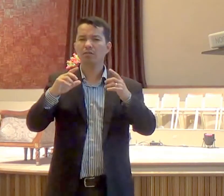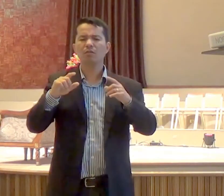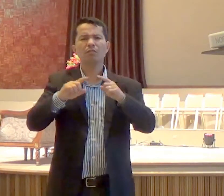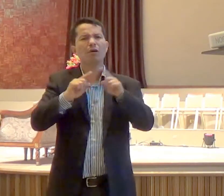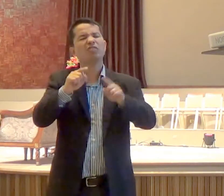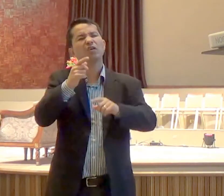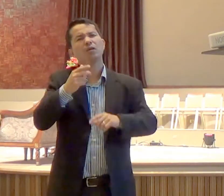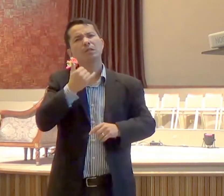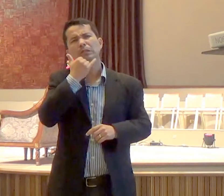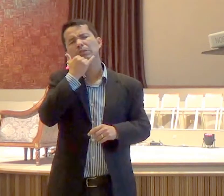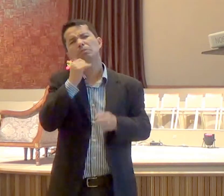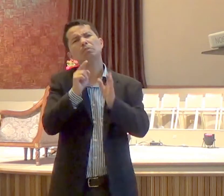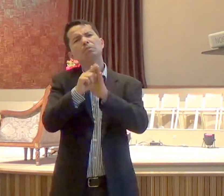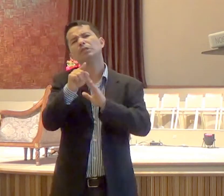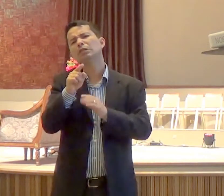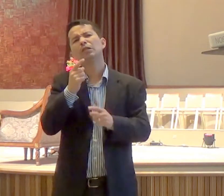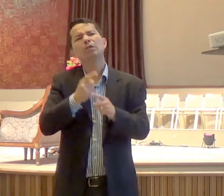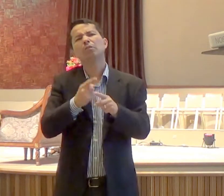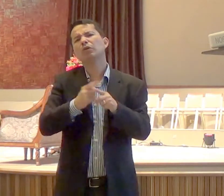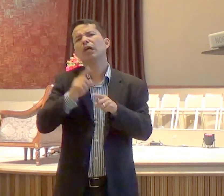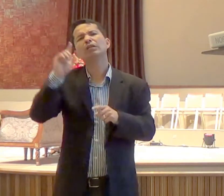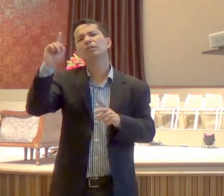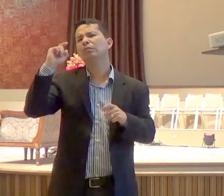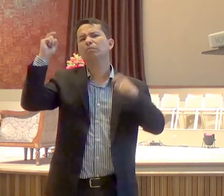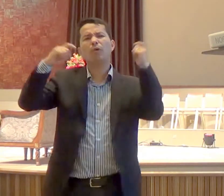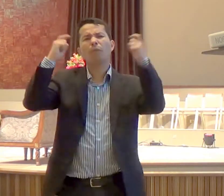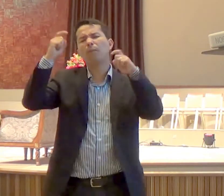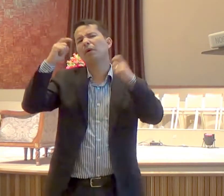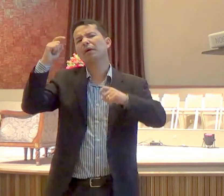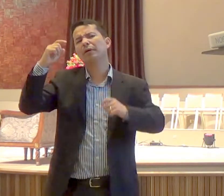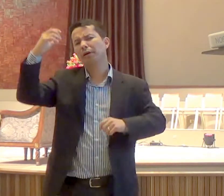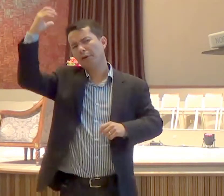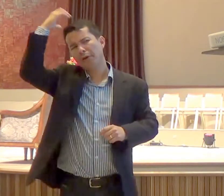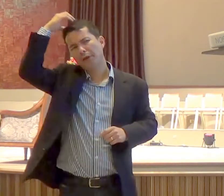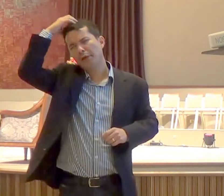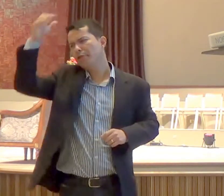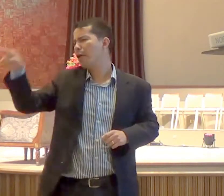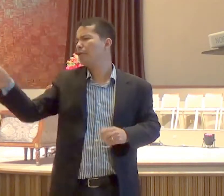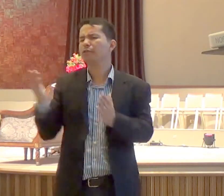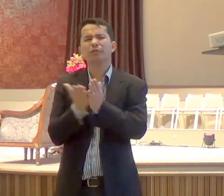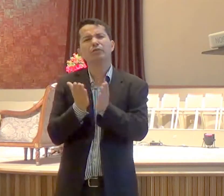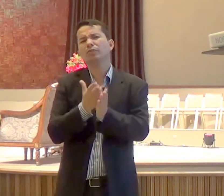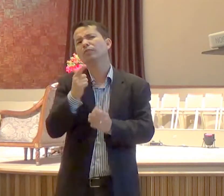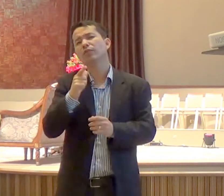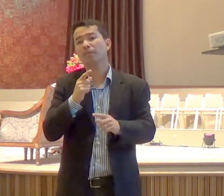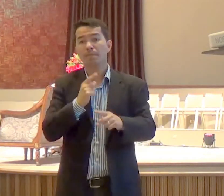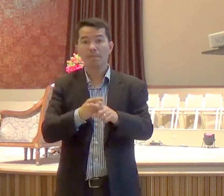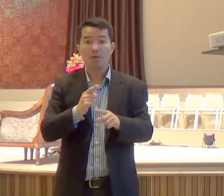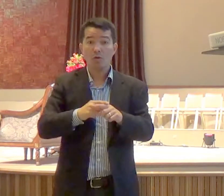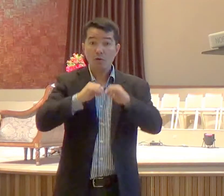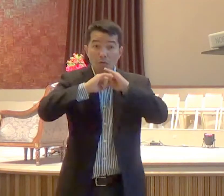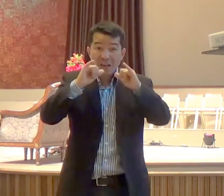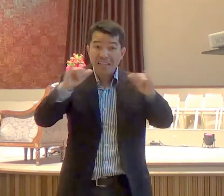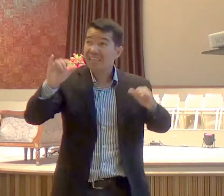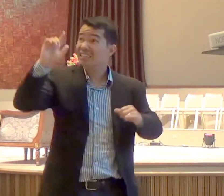pergunta, por que Deus só se preocupar, com aquele rei pagão, porque Deus, pesa a vida de todos os seres humanos,